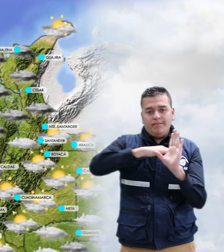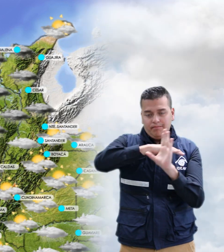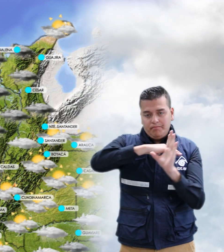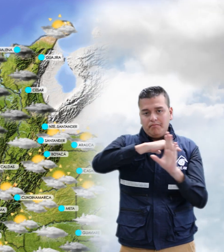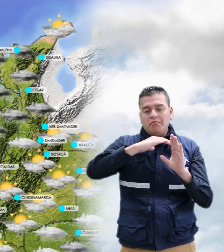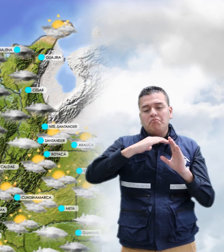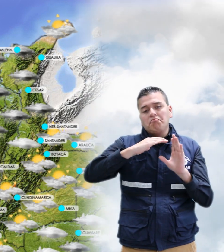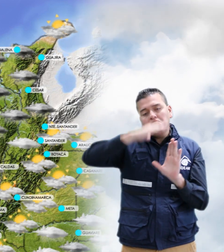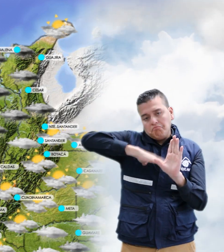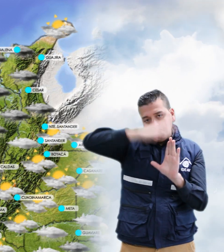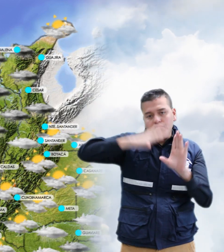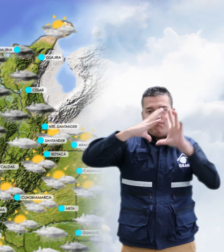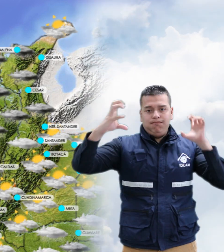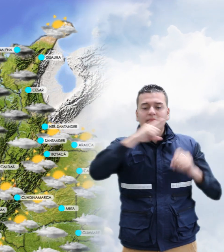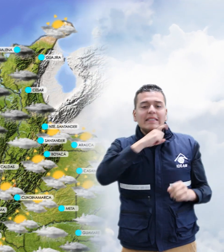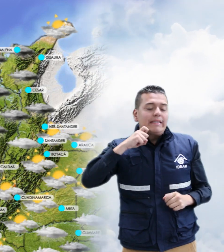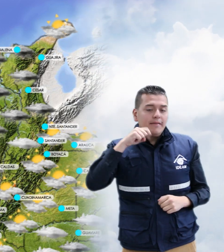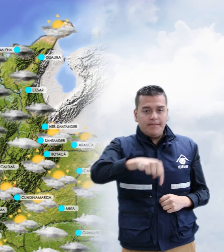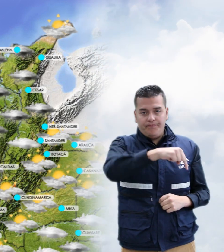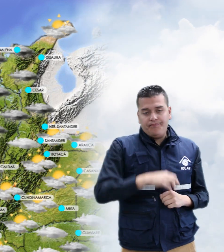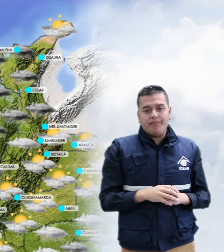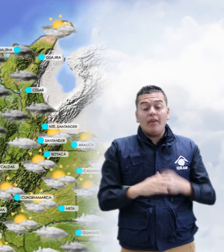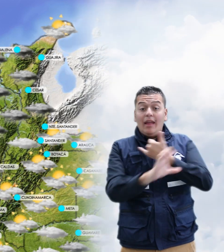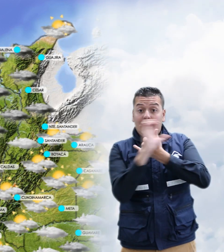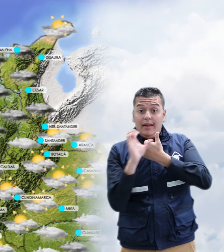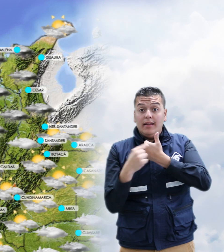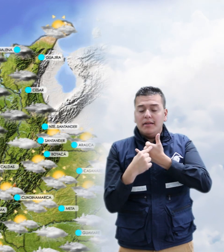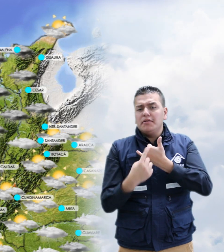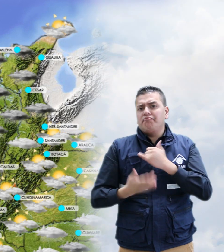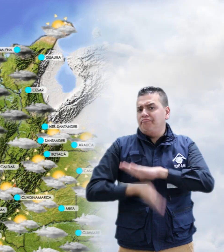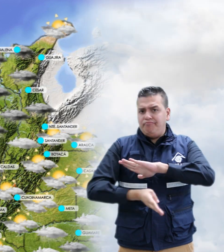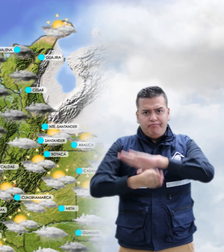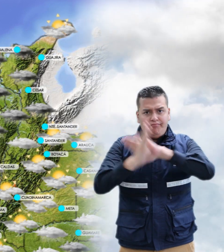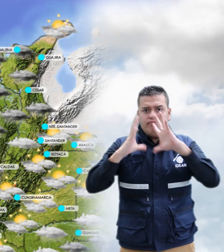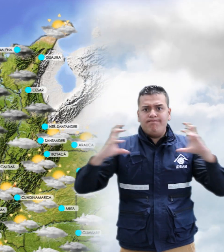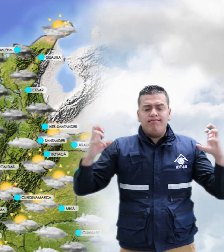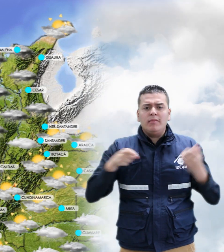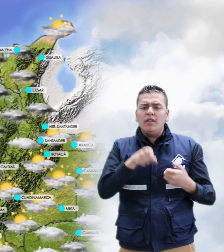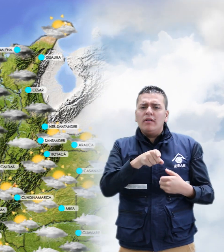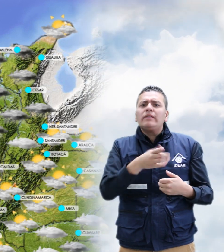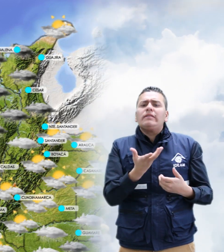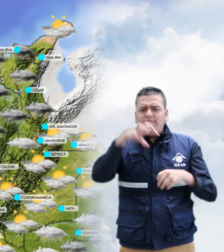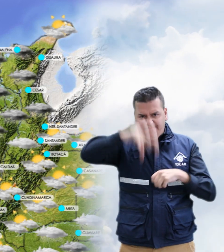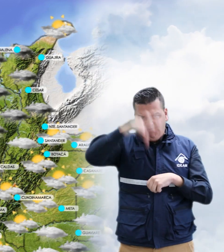seco. Sobre la región Caribe, persistirán las condiciones nubosas, presentando precipitaciones de carácter